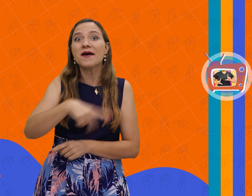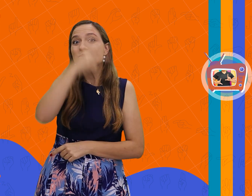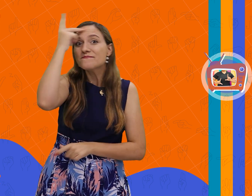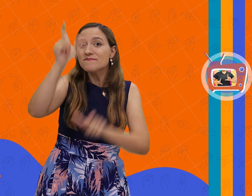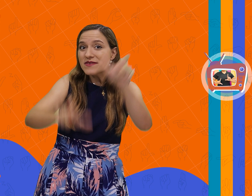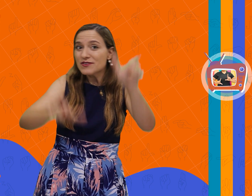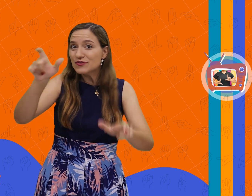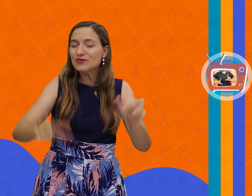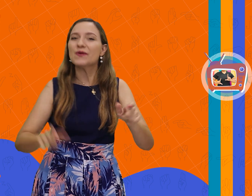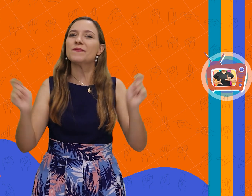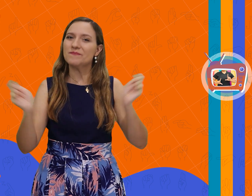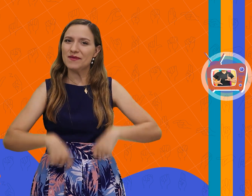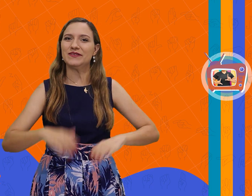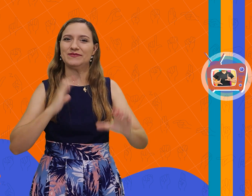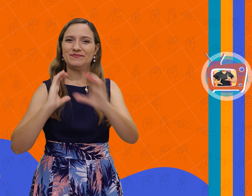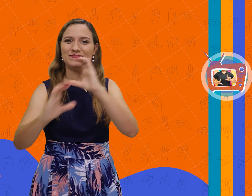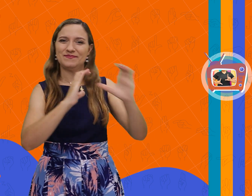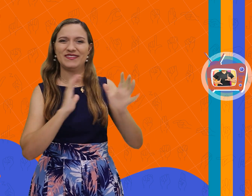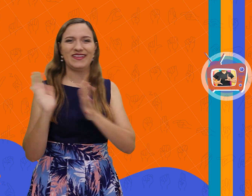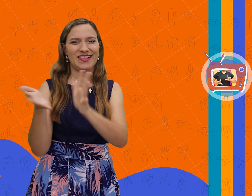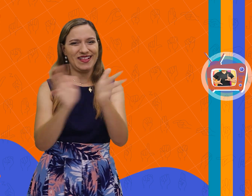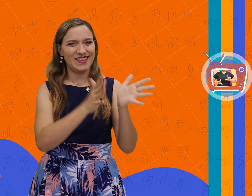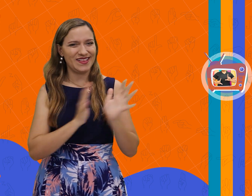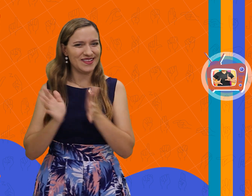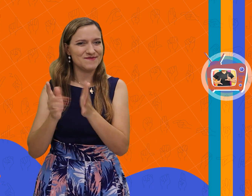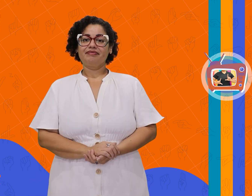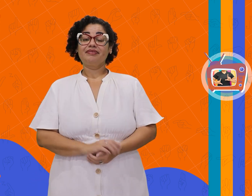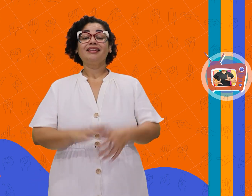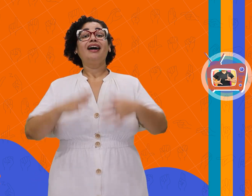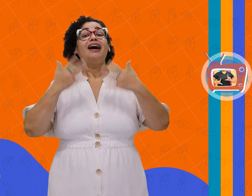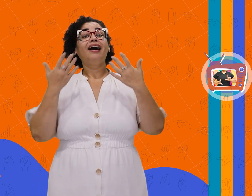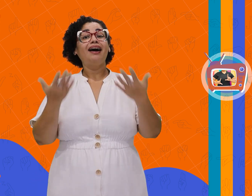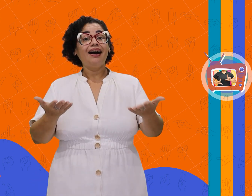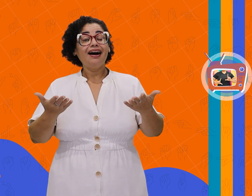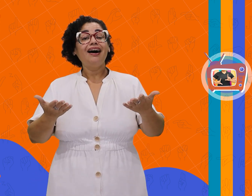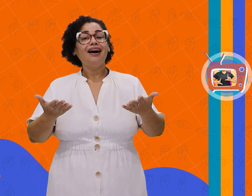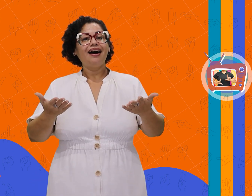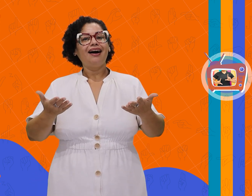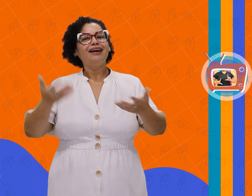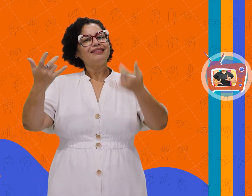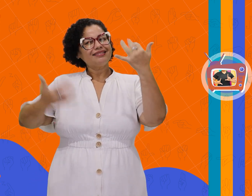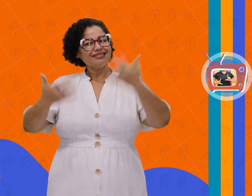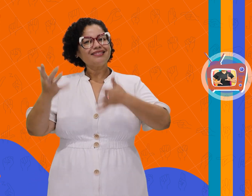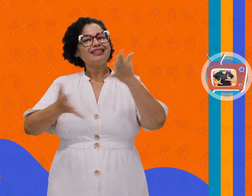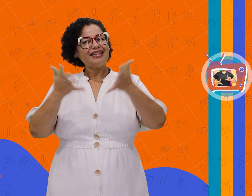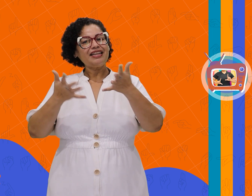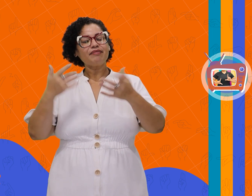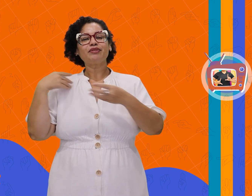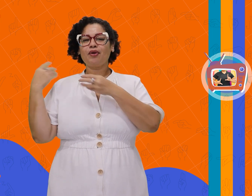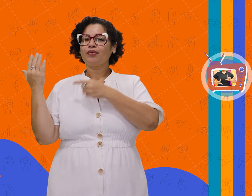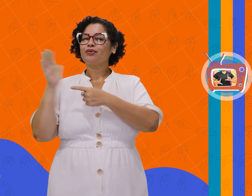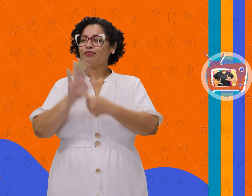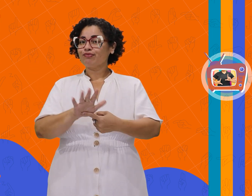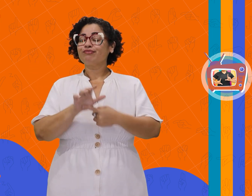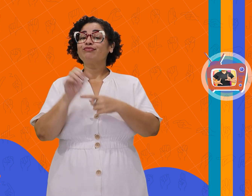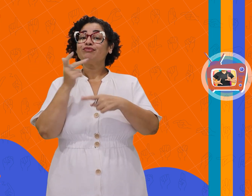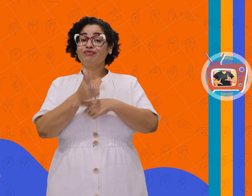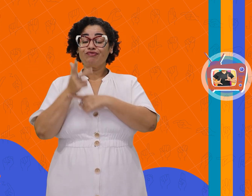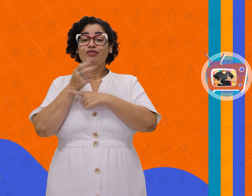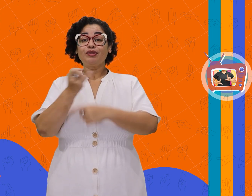pessoas se comunicando em Libras. Ah, falando em Libras, eu trouxe alguns vídeos dos estudantes do quarto ano